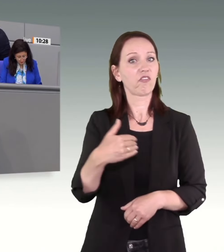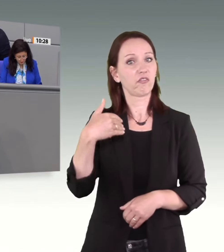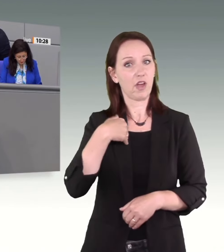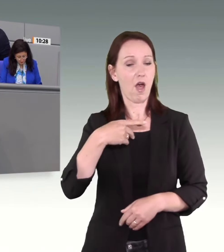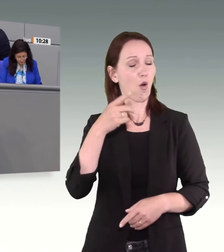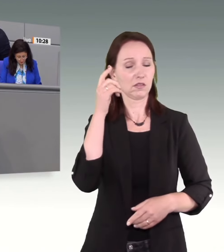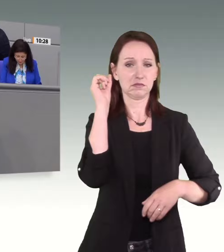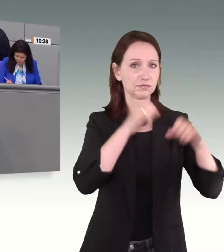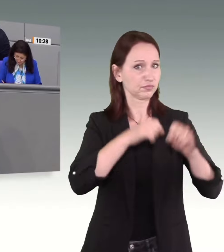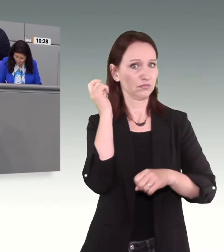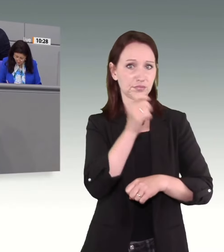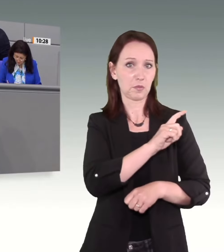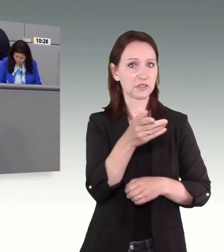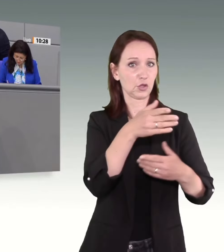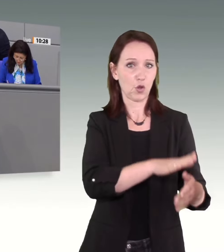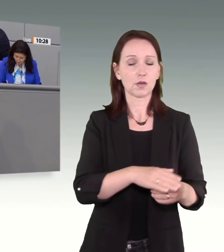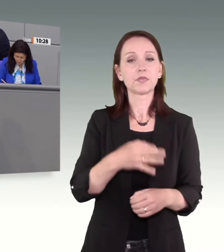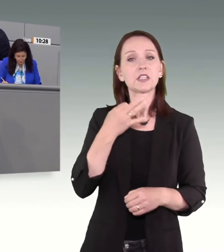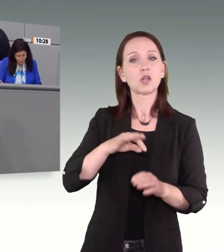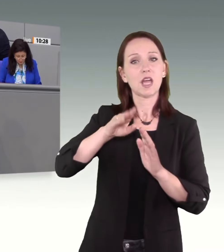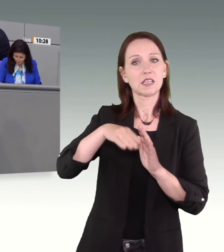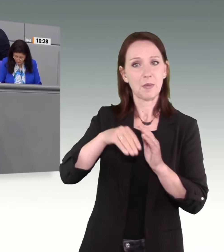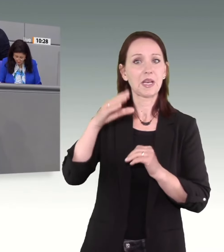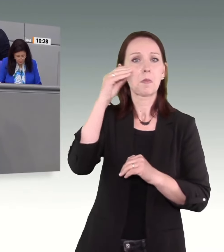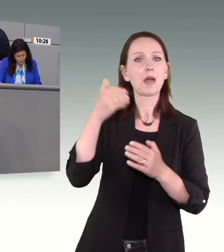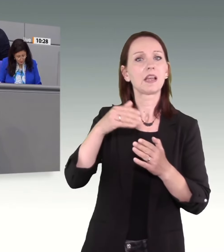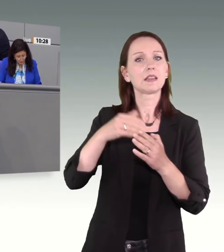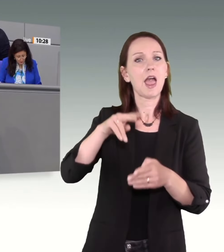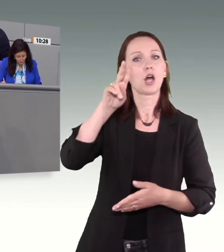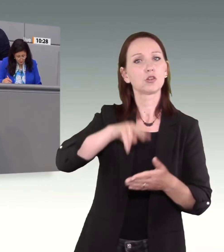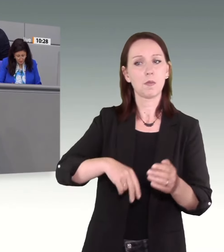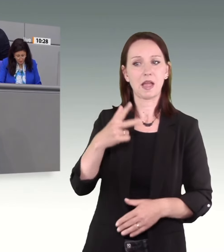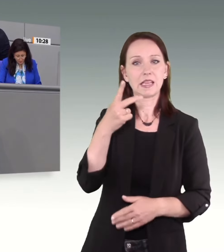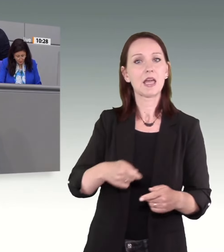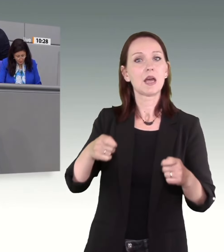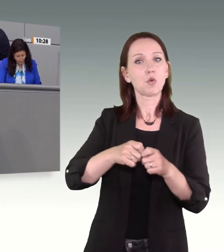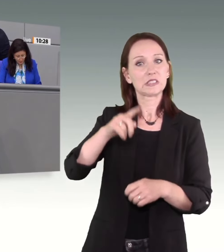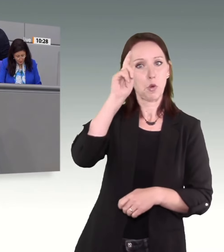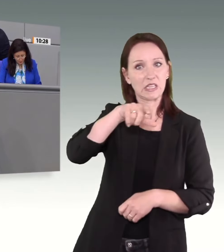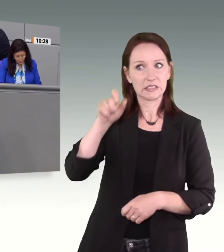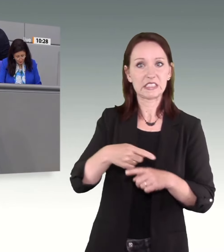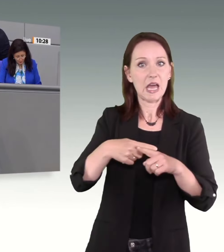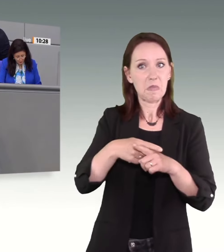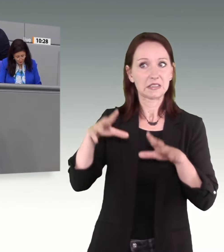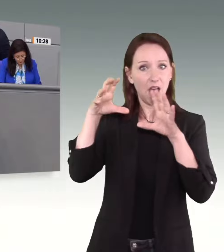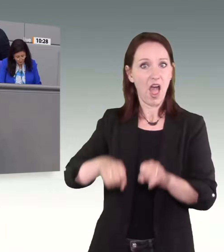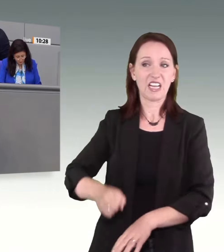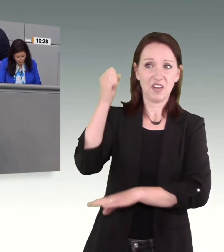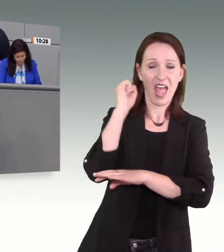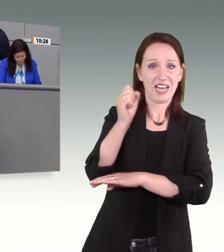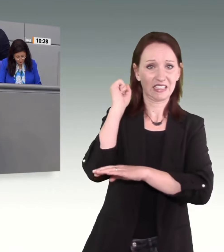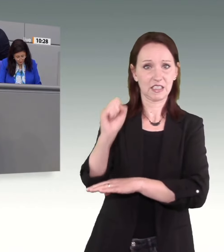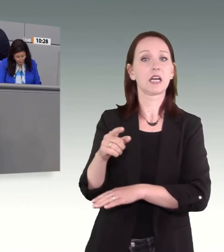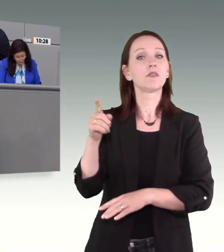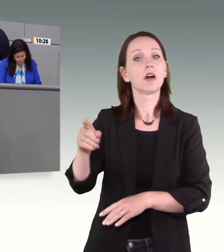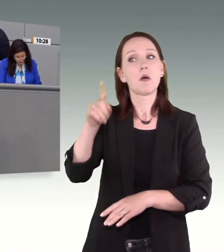Bundespolizisten mit einem Messer attackiert. Die Polizisten konnten sich nur mit einem tödlichen Schuss retten. Wer glaubt, das seien alles